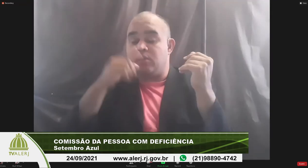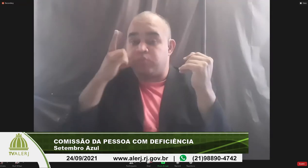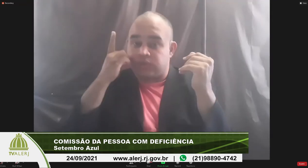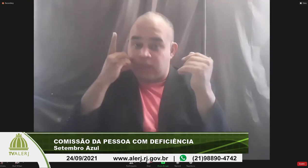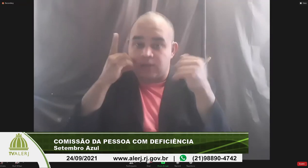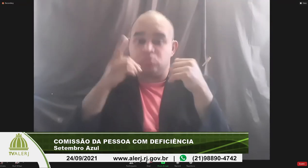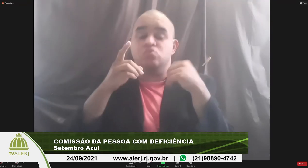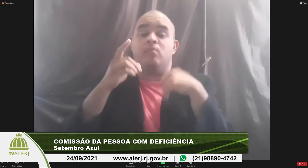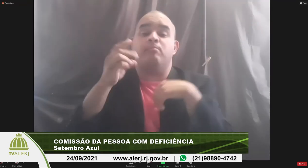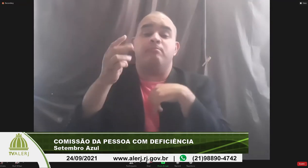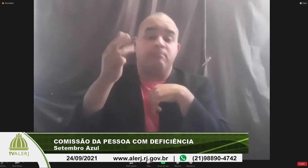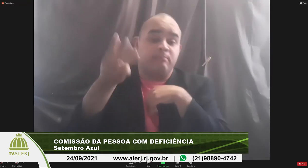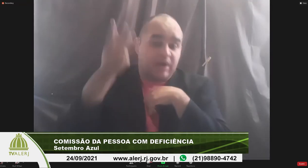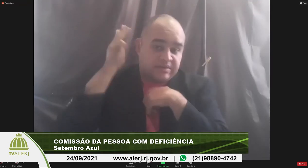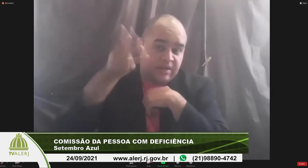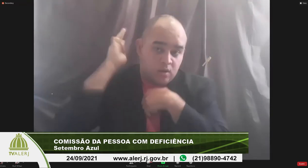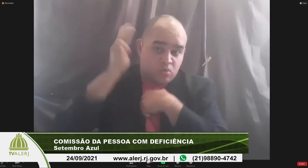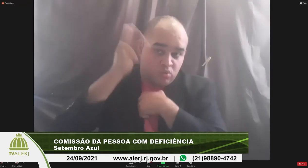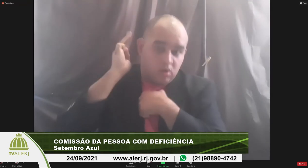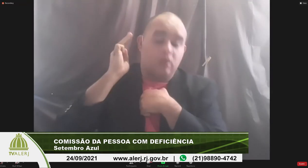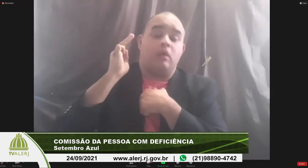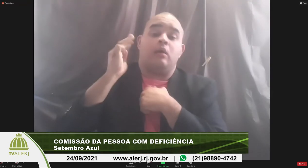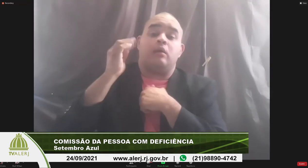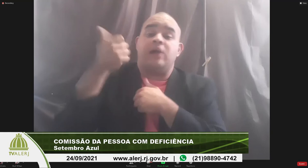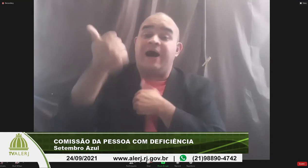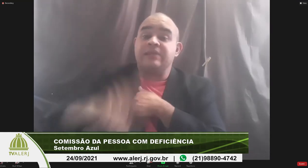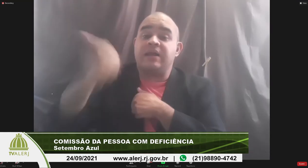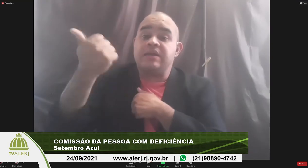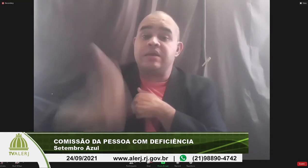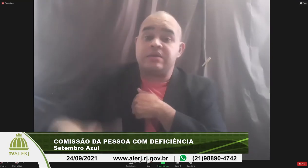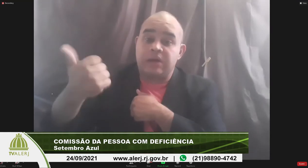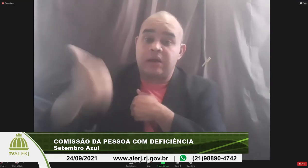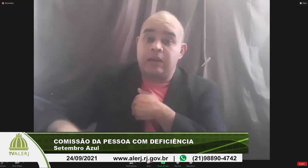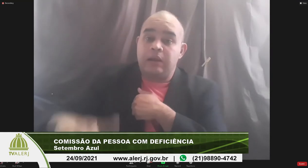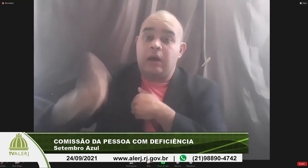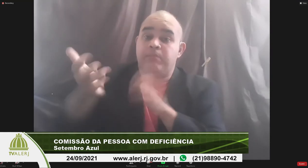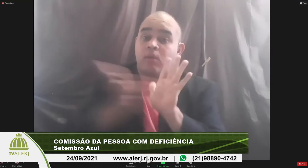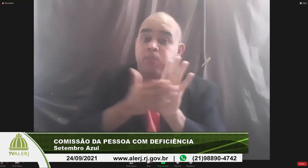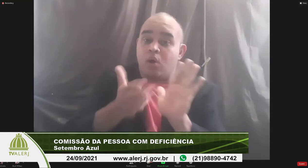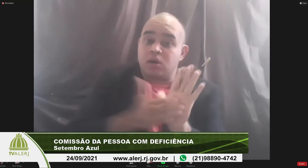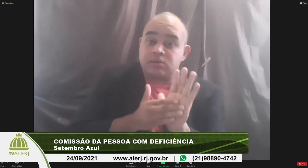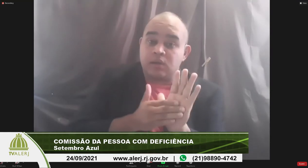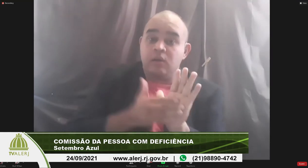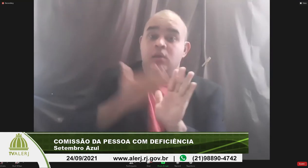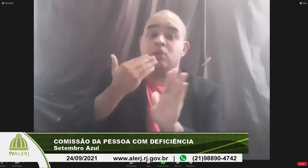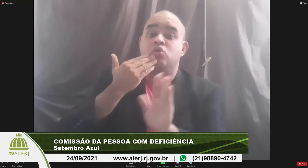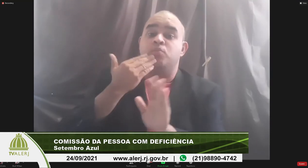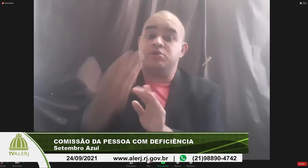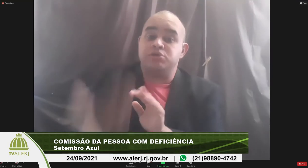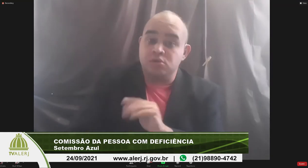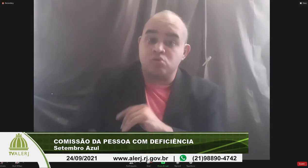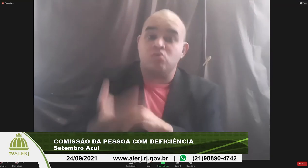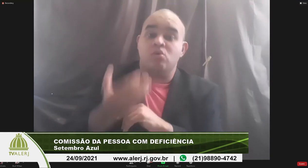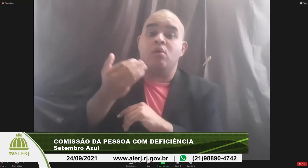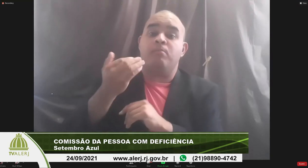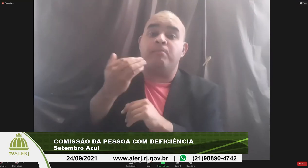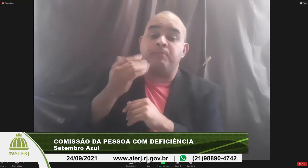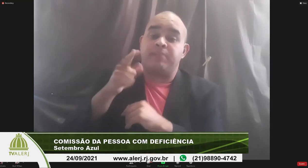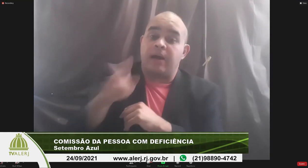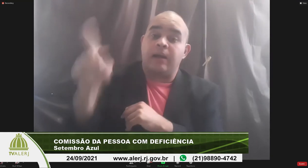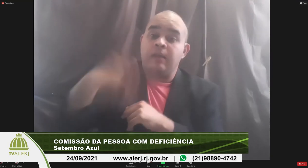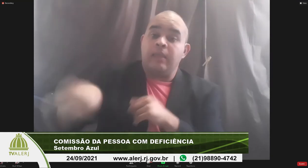deputado Marcelo que analisa a proposta que estou pedindo